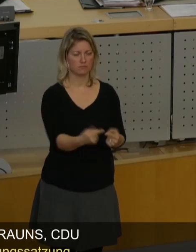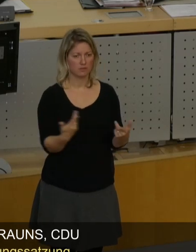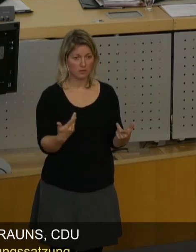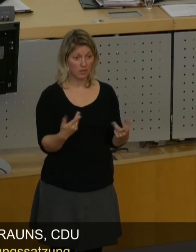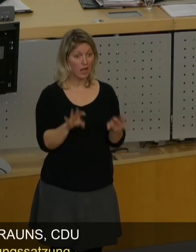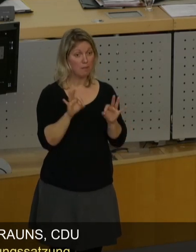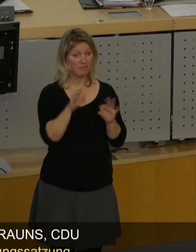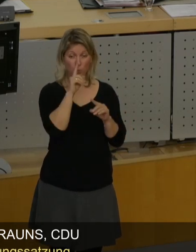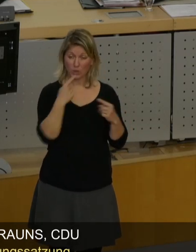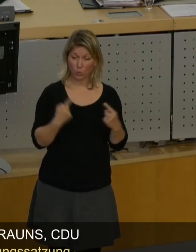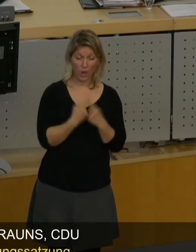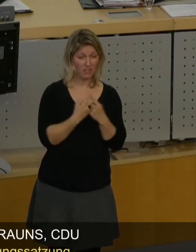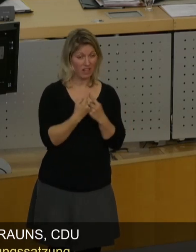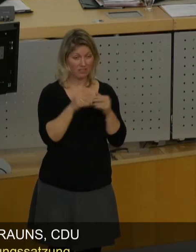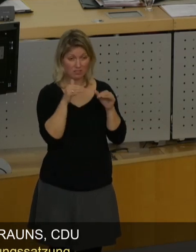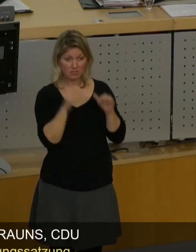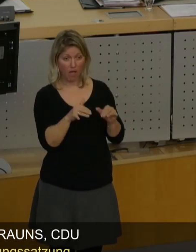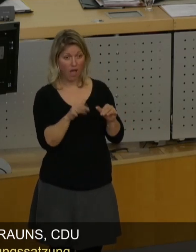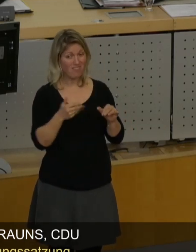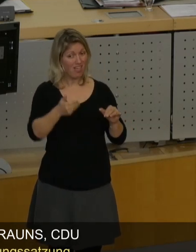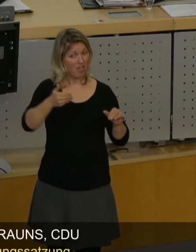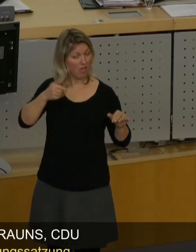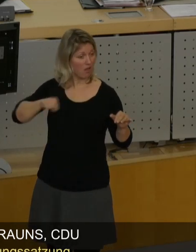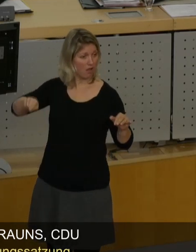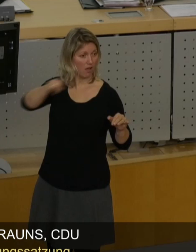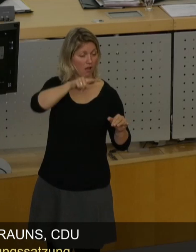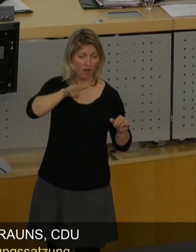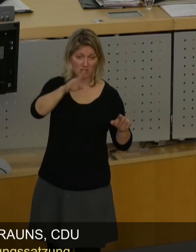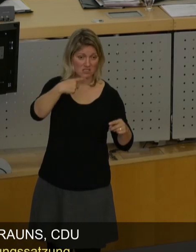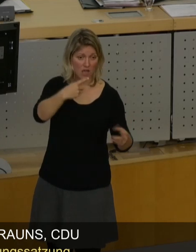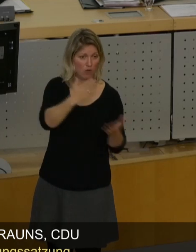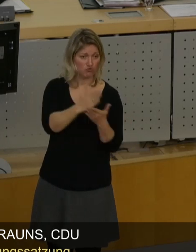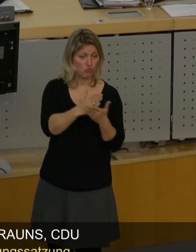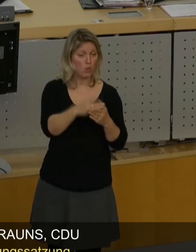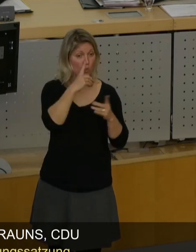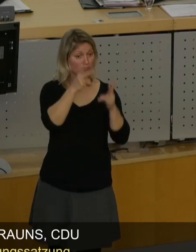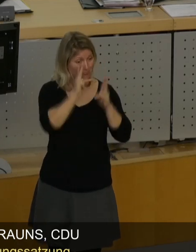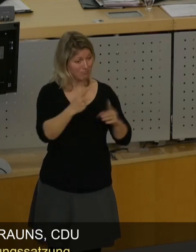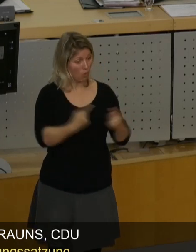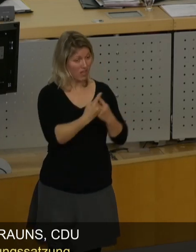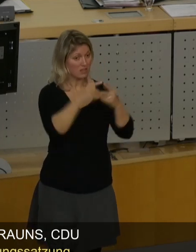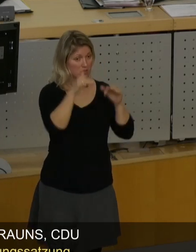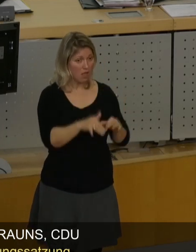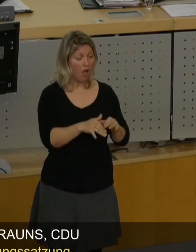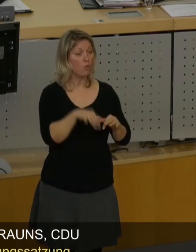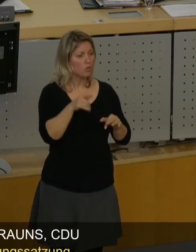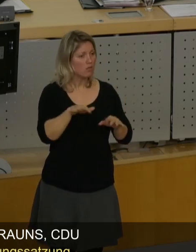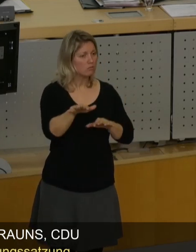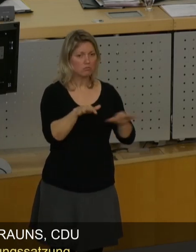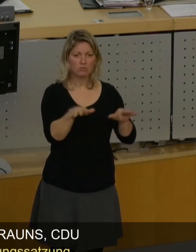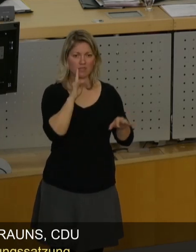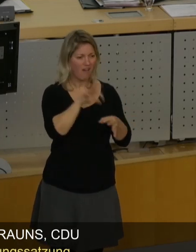Konflikten kommt, und da ist von meinen Vorrednern ja vieles schon gesagt worden ist, wie man denn mit Voten, die man ja durchaus